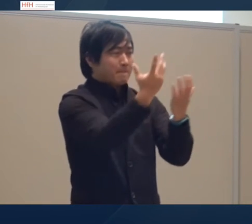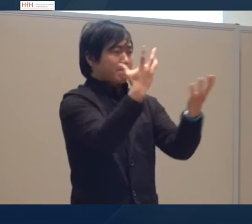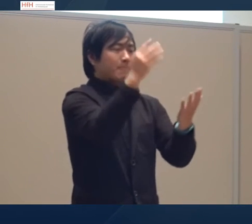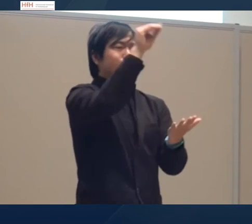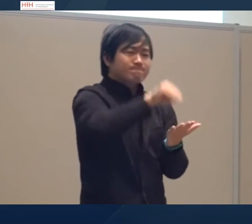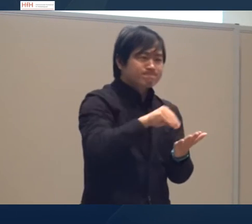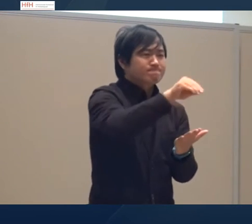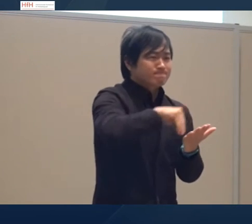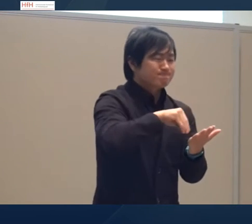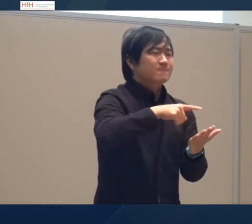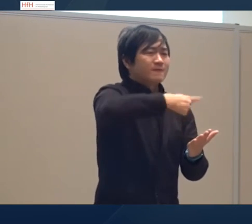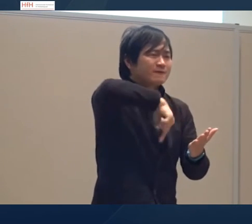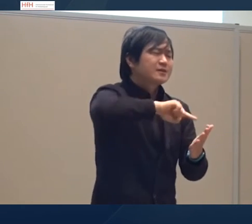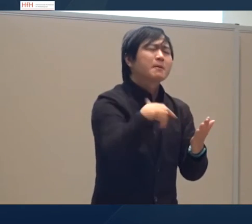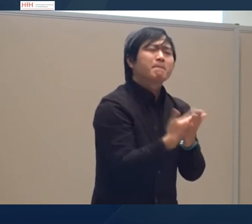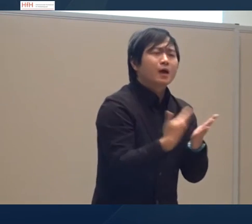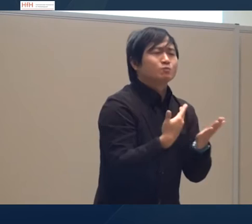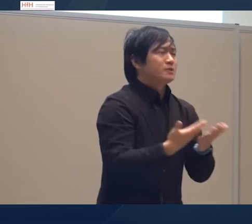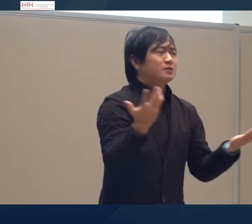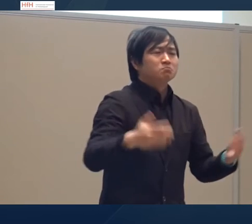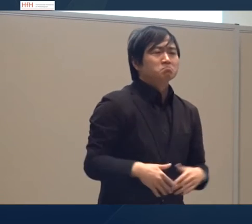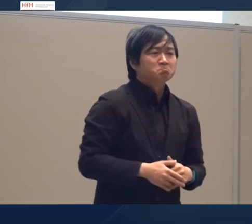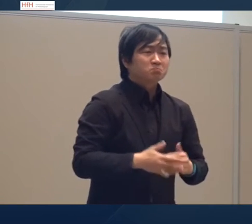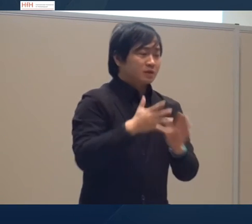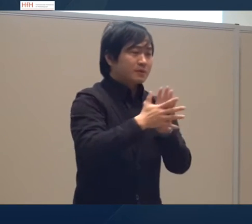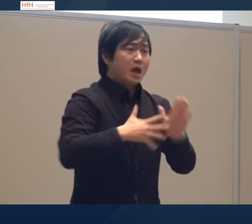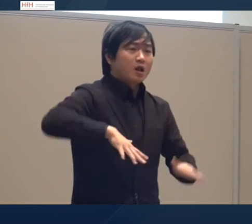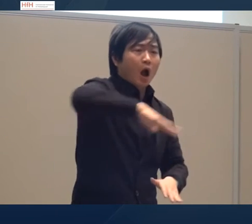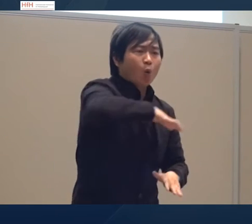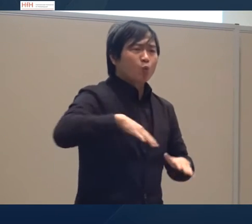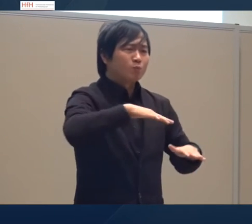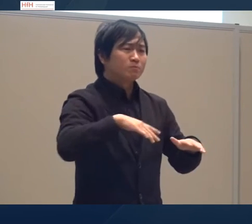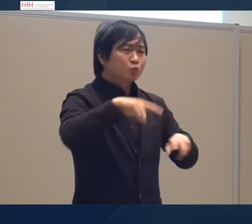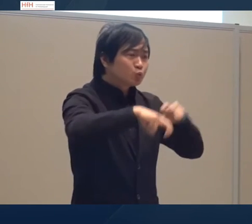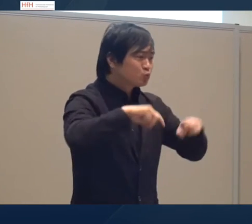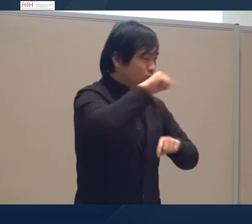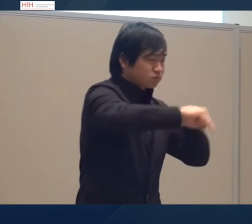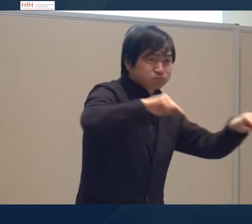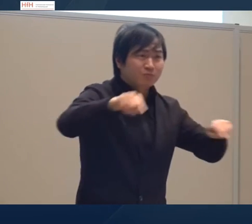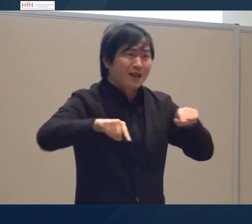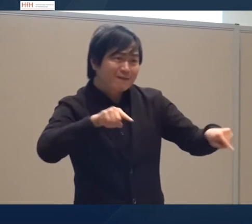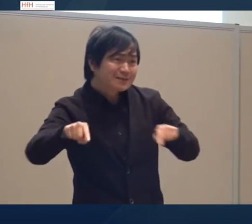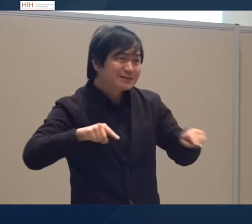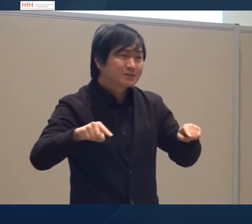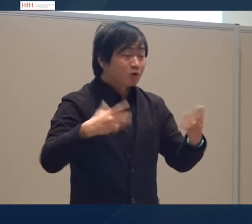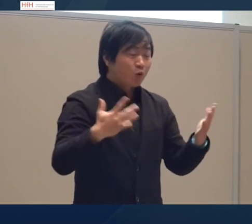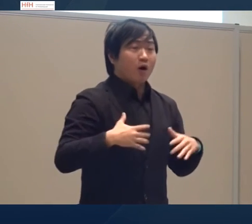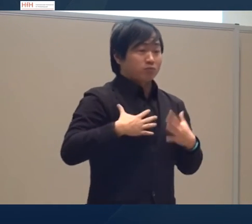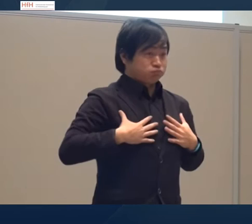alles anhand der Videos zu notieren. Zum Beispiel, wie wird der Sprachraum genutzt? Wie werden die Indizes eingesetzt?